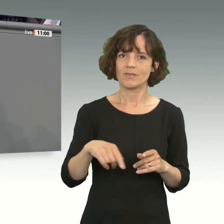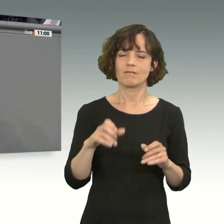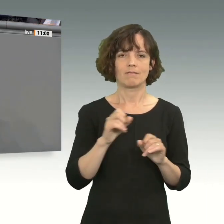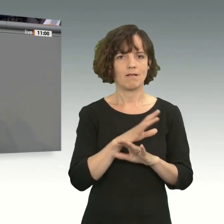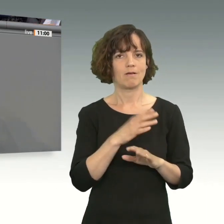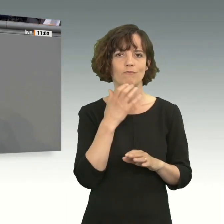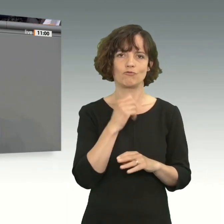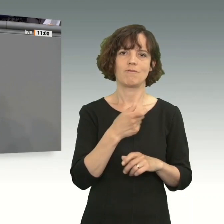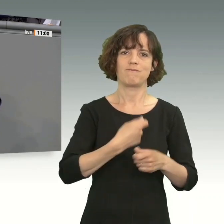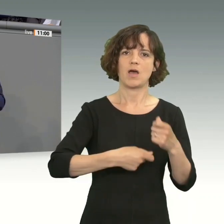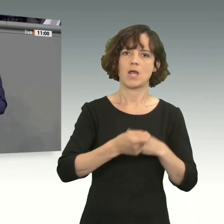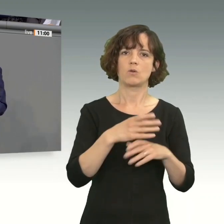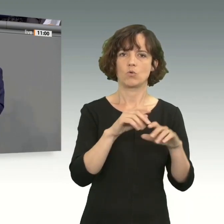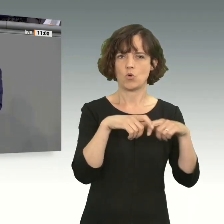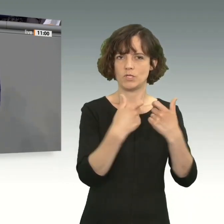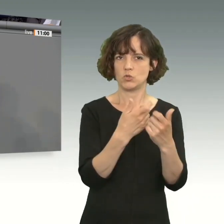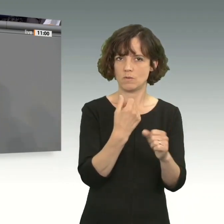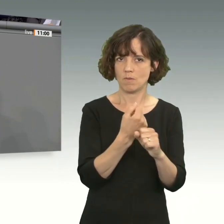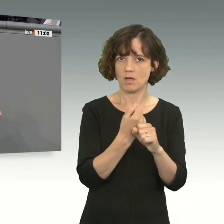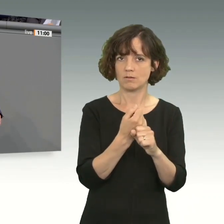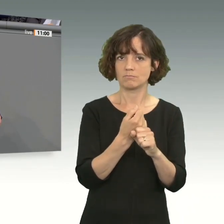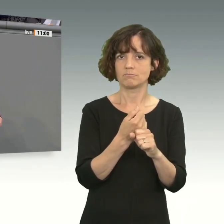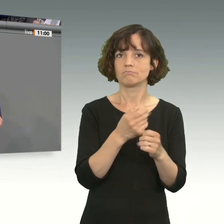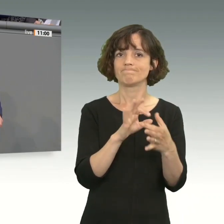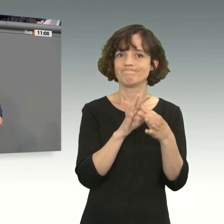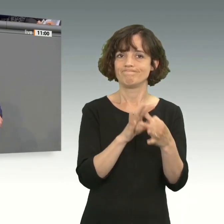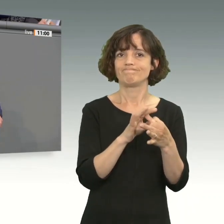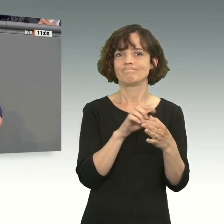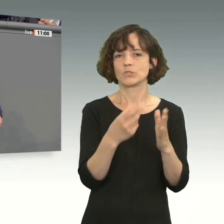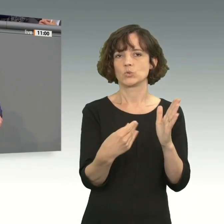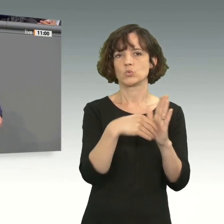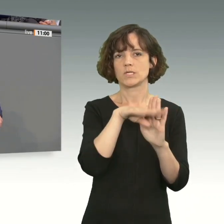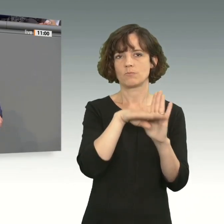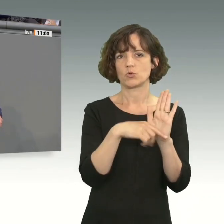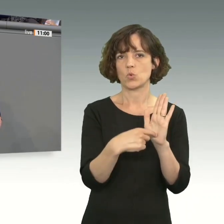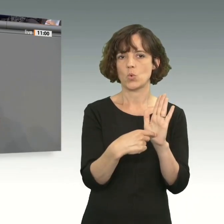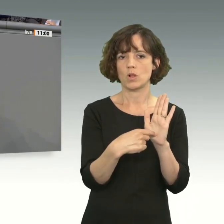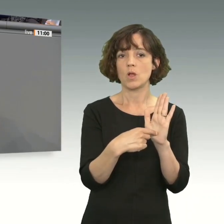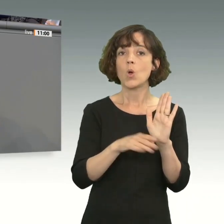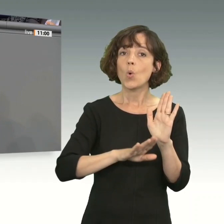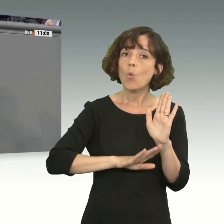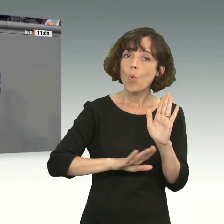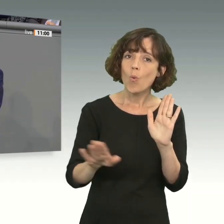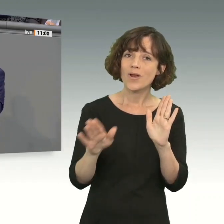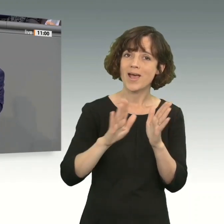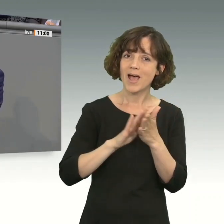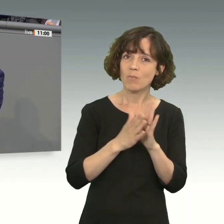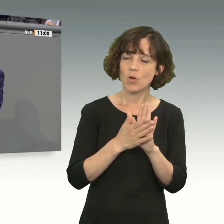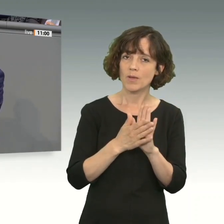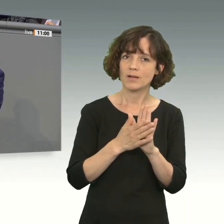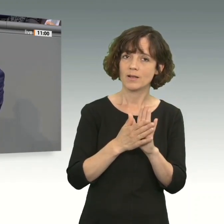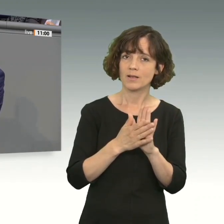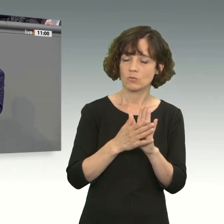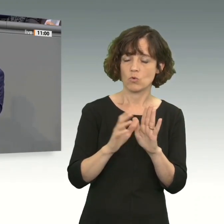Verhandlungen der Kommission im Bereich dieses Zusatzprotokolls. Ohne Abkommen, das will ich auch noch mal